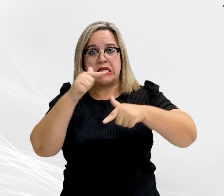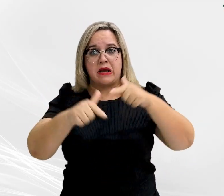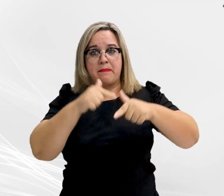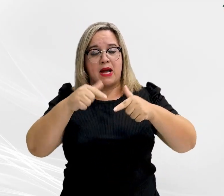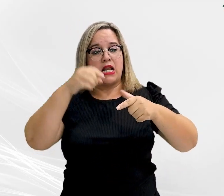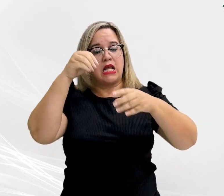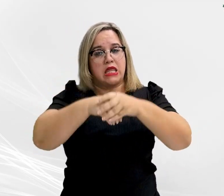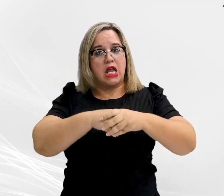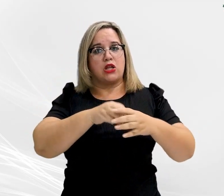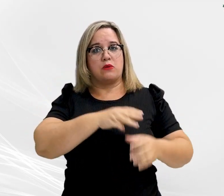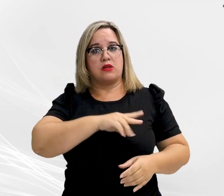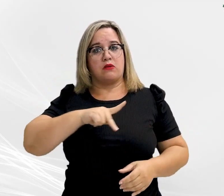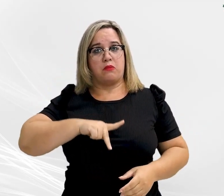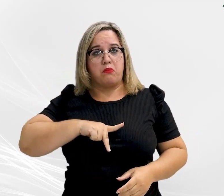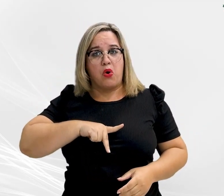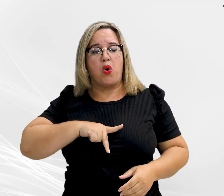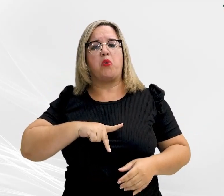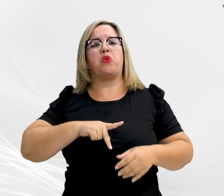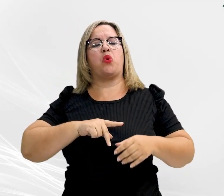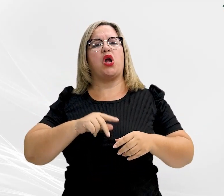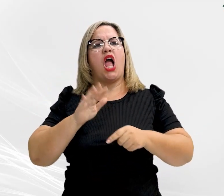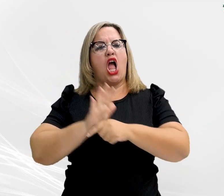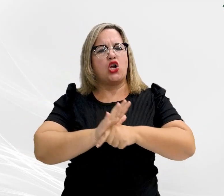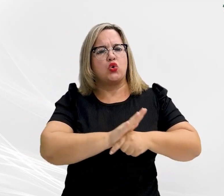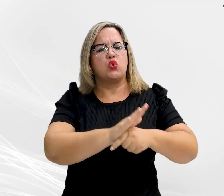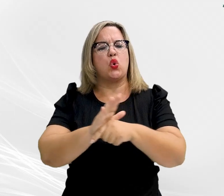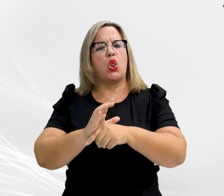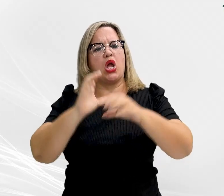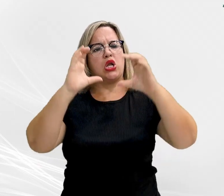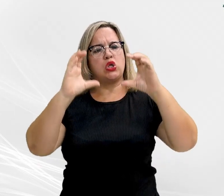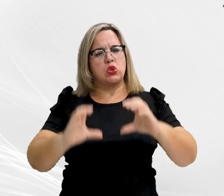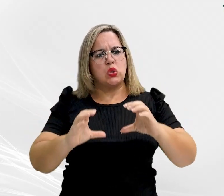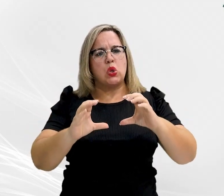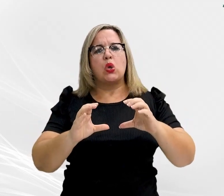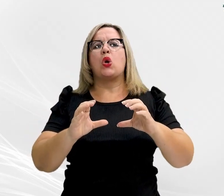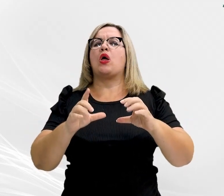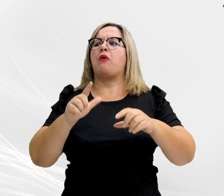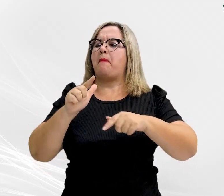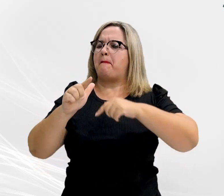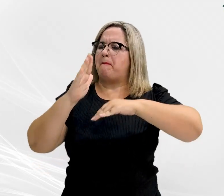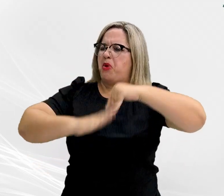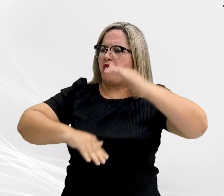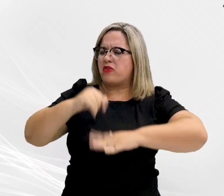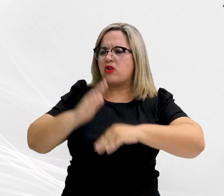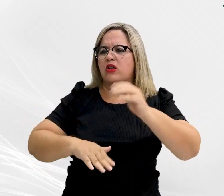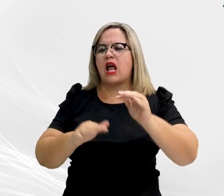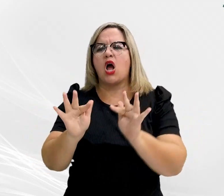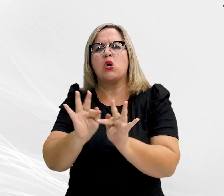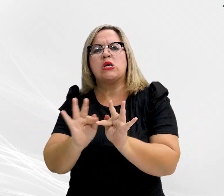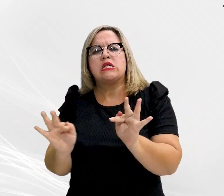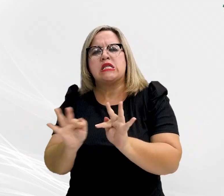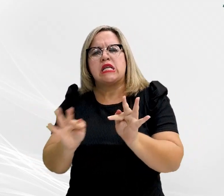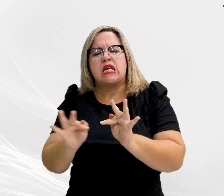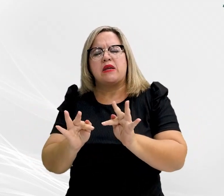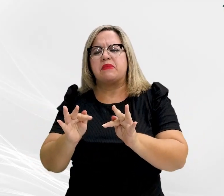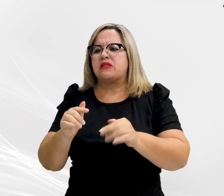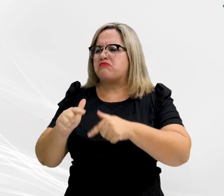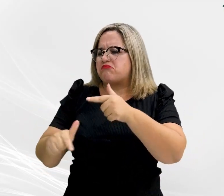cidadania, exercendo desde a função mais simples até as mais complexas. Somente por meio de uma